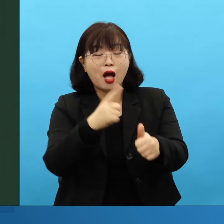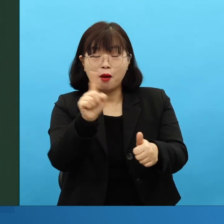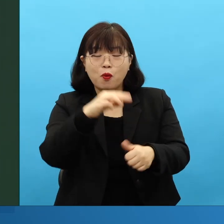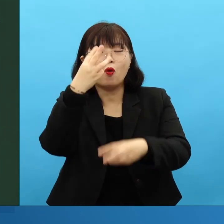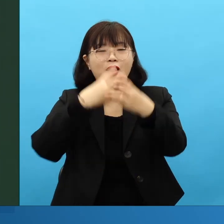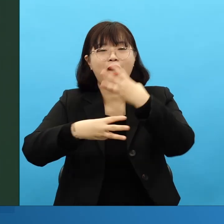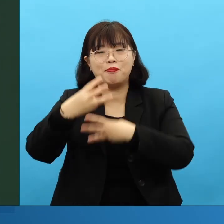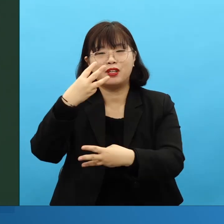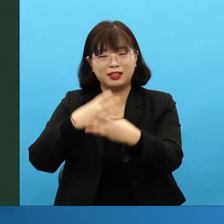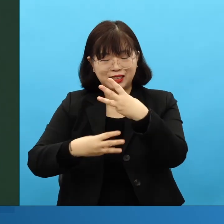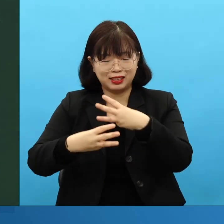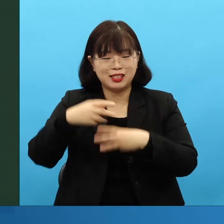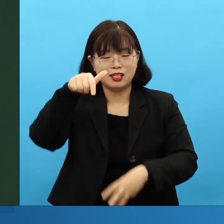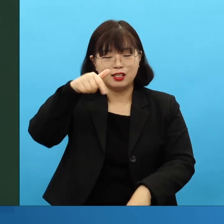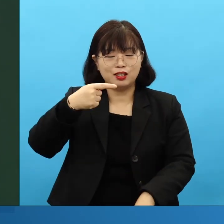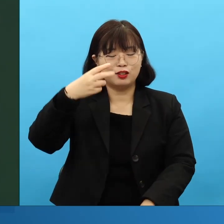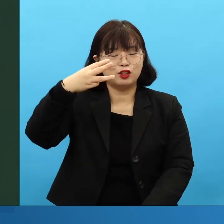arise. 저는 여기에서 찾은 단어가